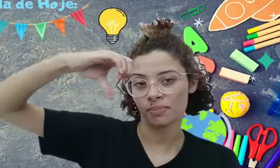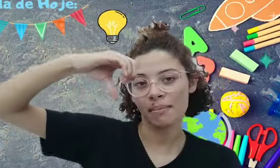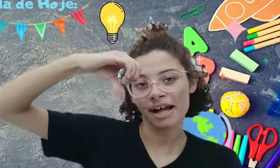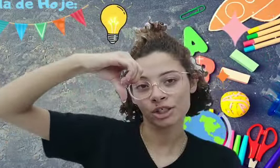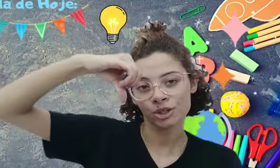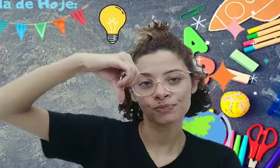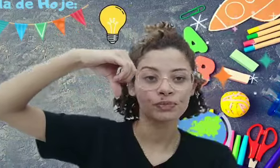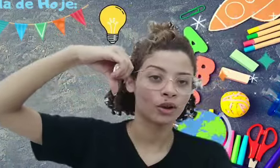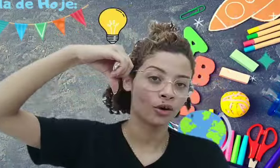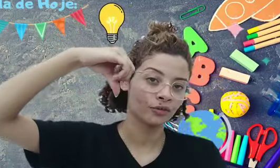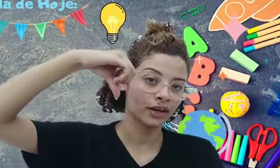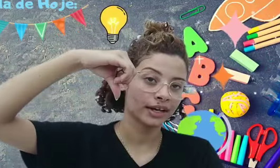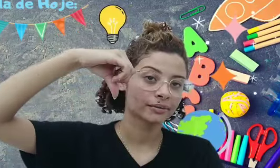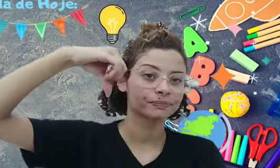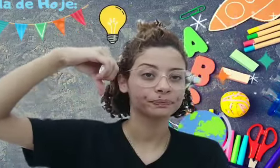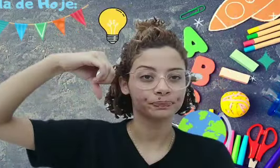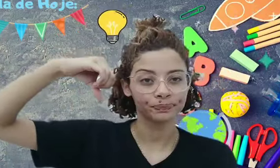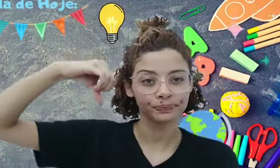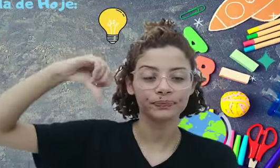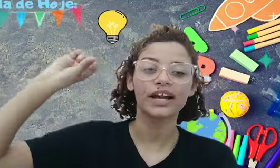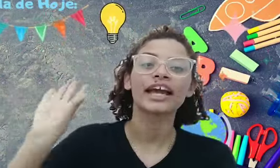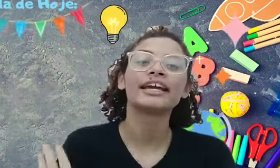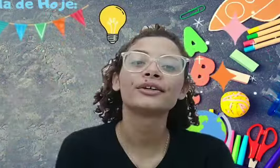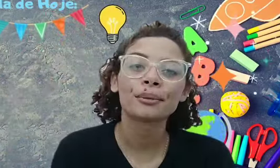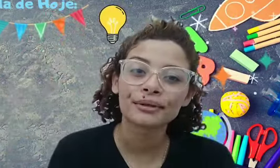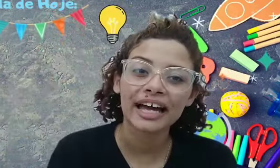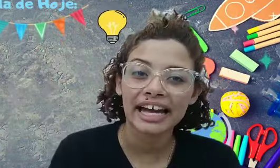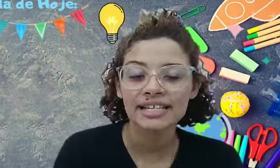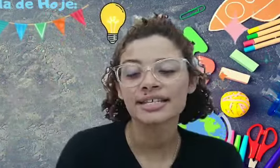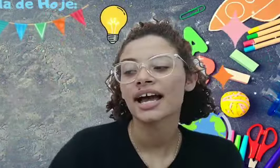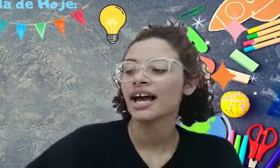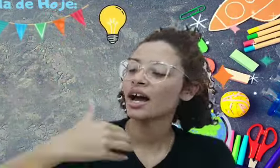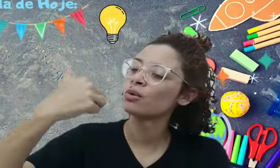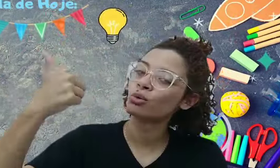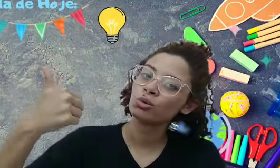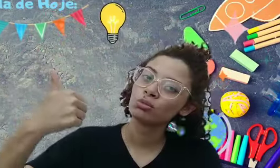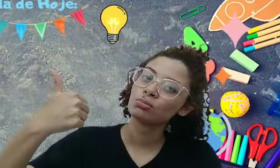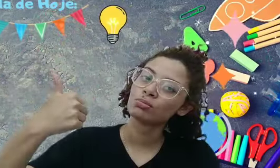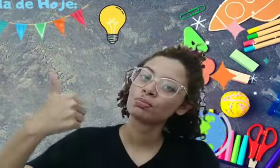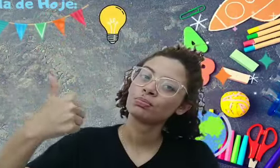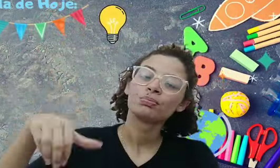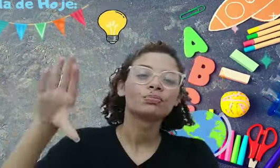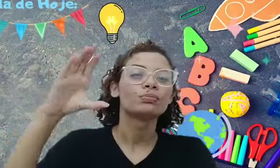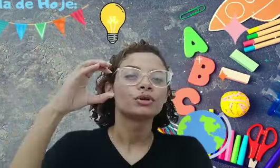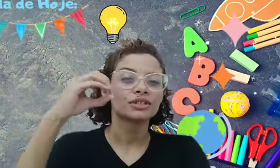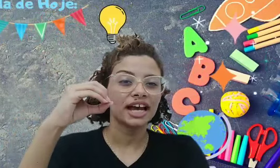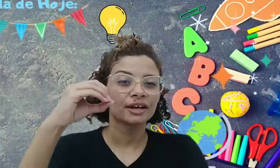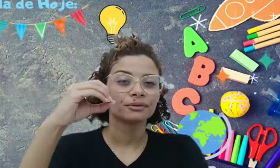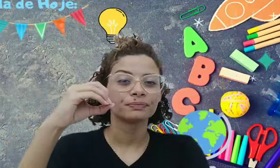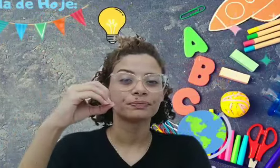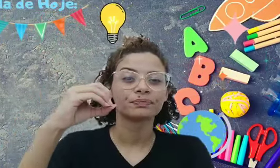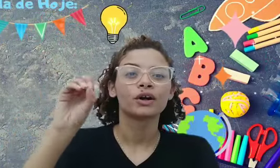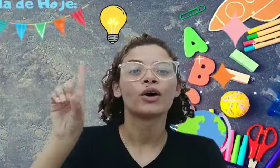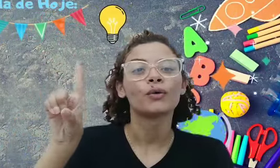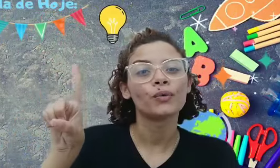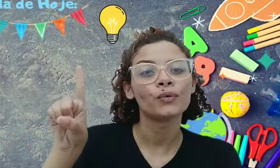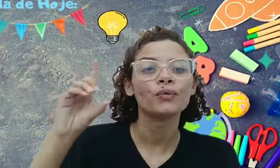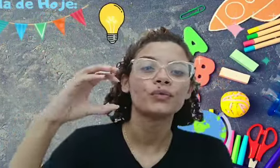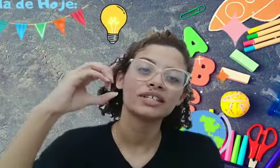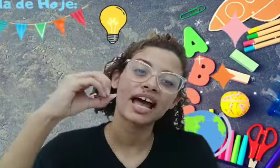aqui para baixo. 9. E o número 10. É o 1. E o 0. Ou 1 e o